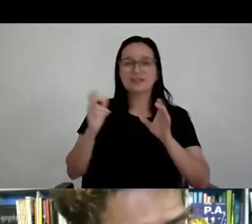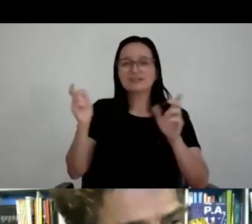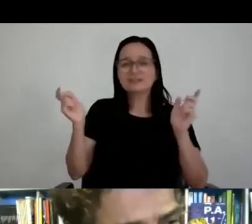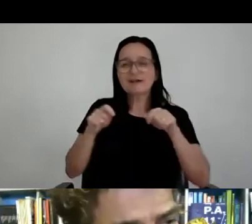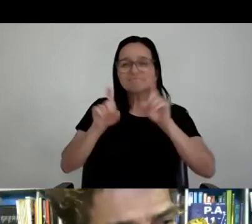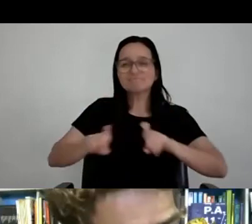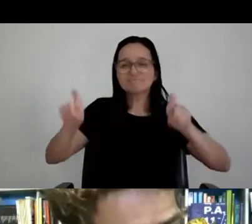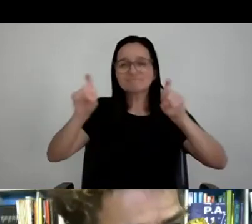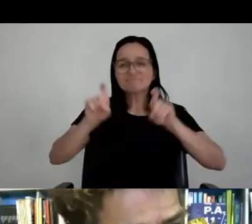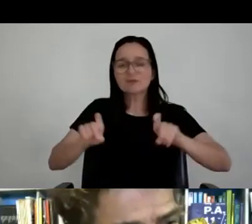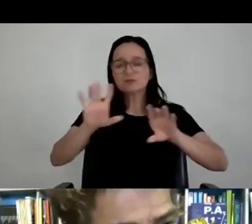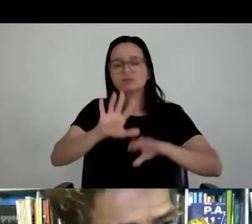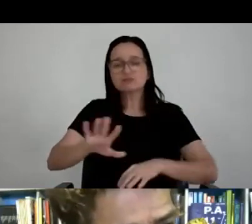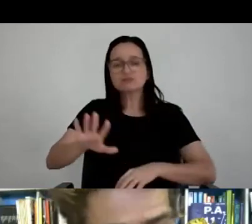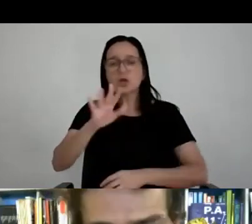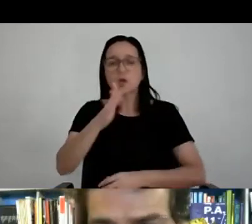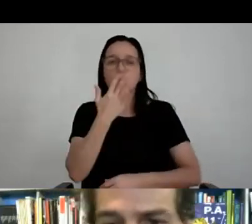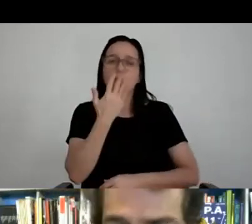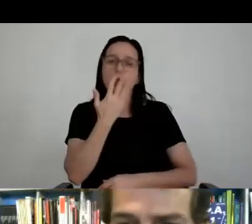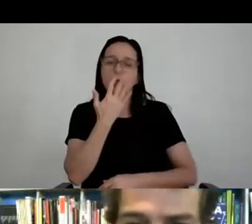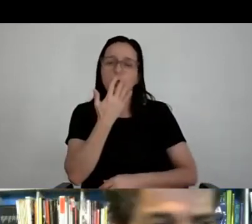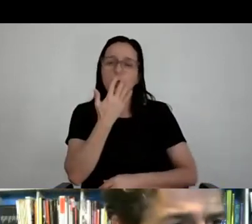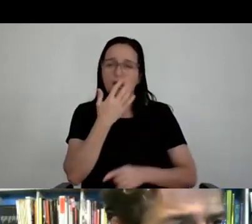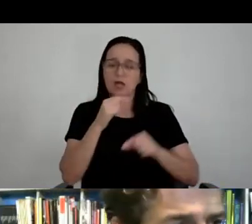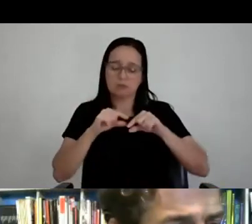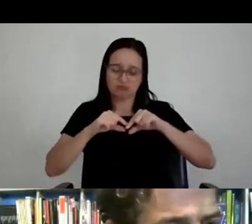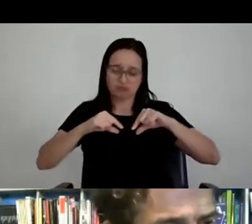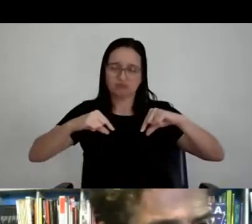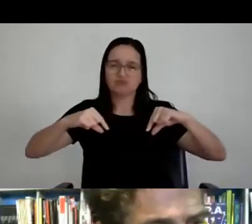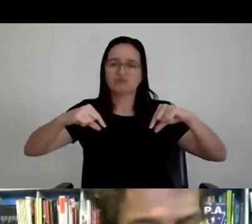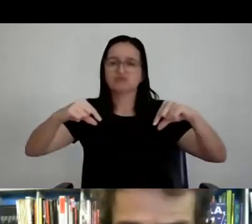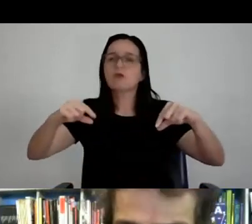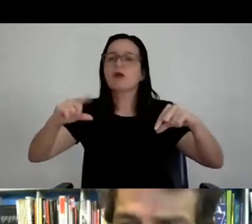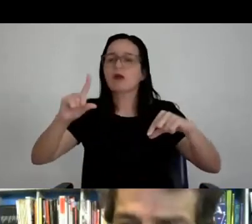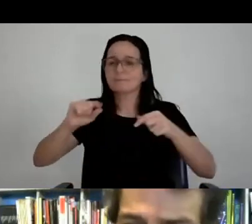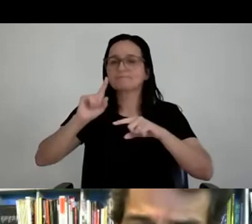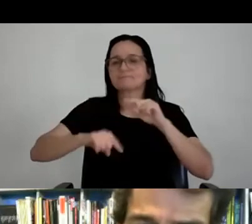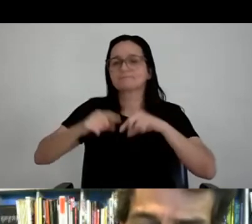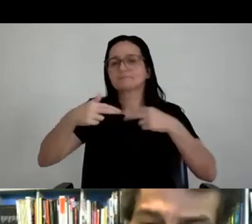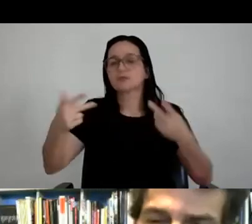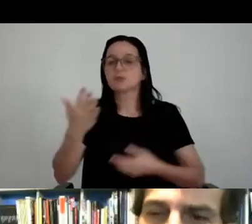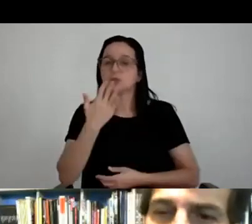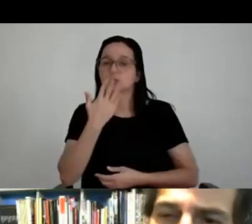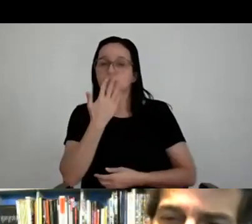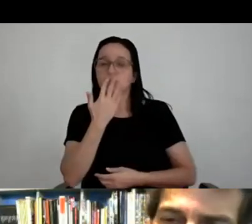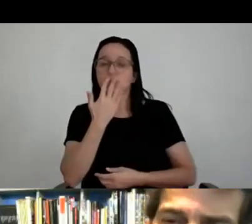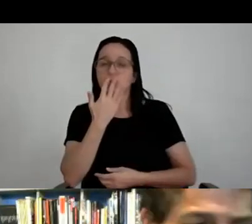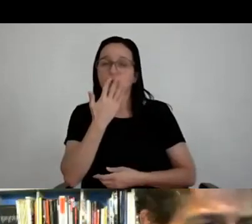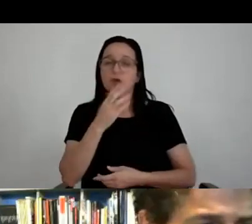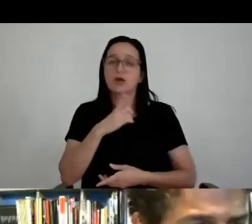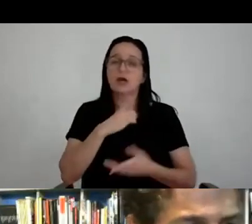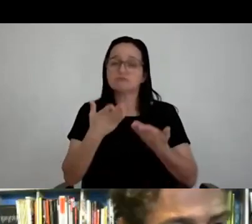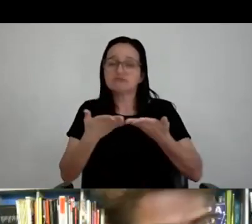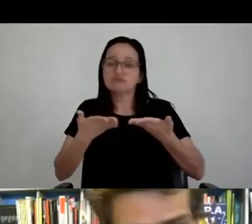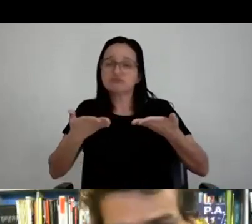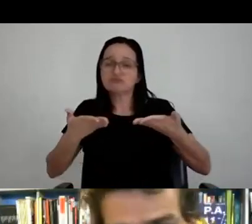tubo desse tem uma cor, cada tubo desse é uma peça que foi fabricada. Colorimos, numeramos, foi para a indústria do